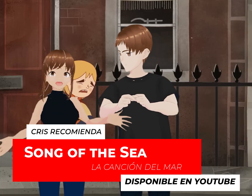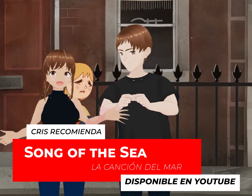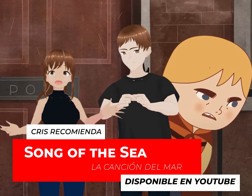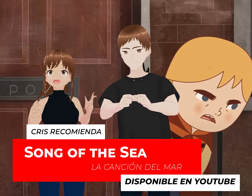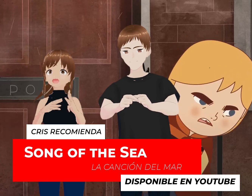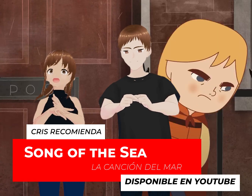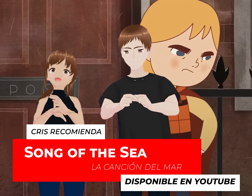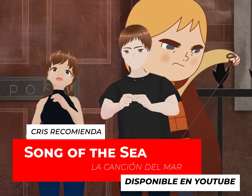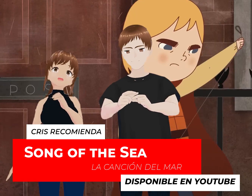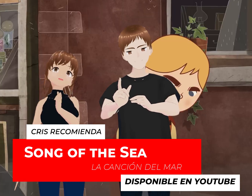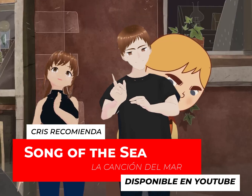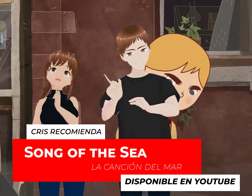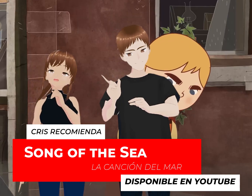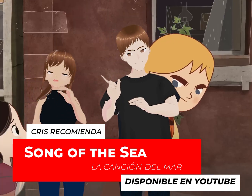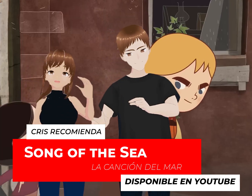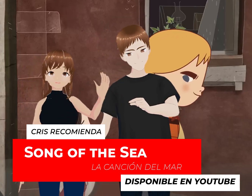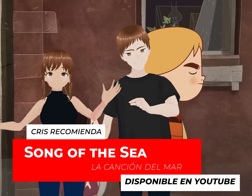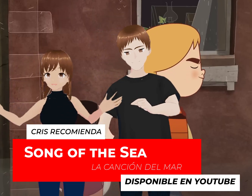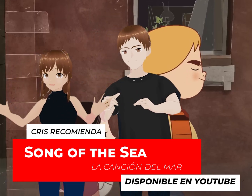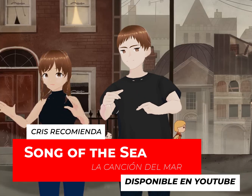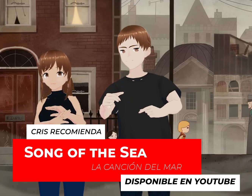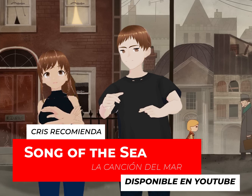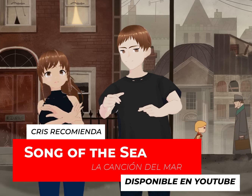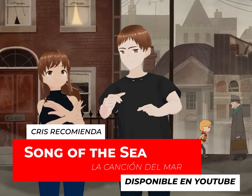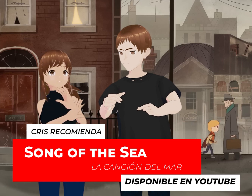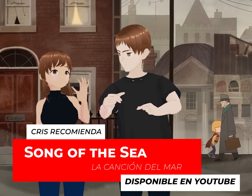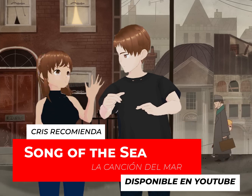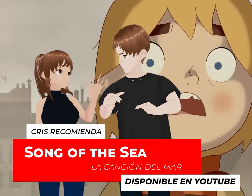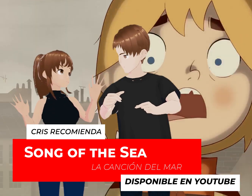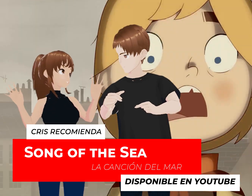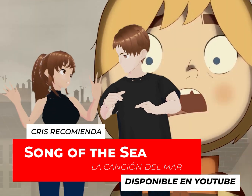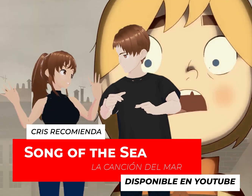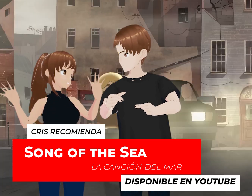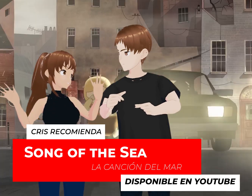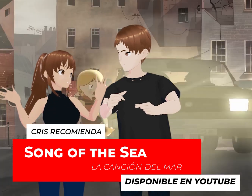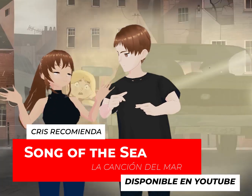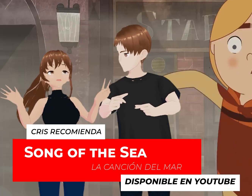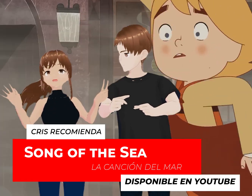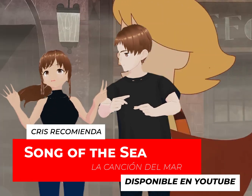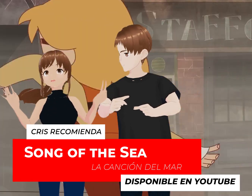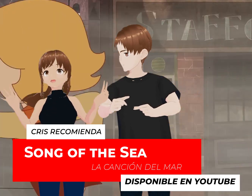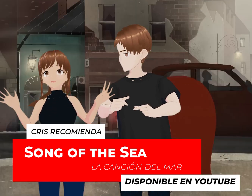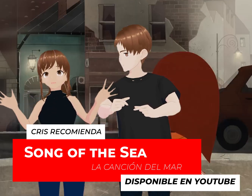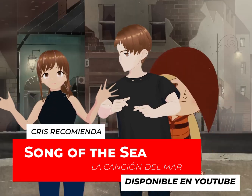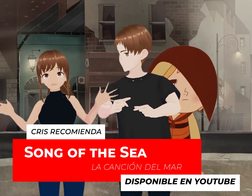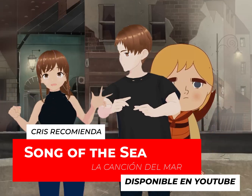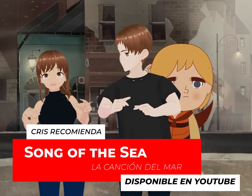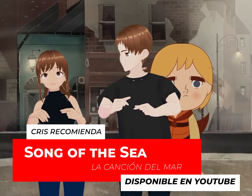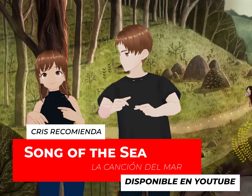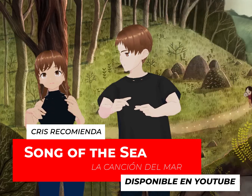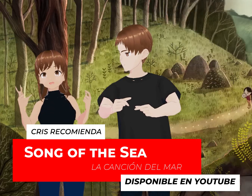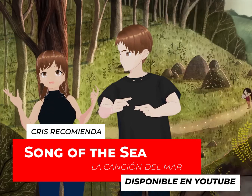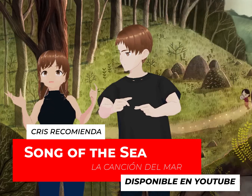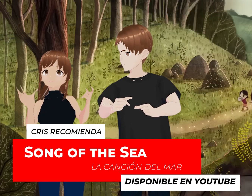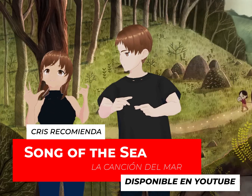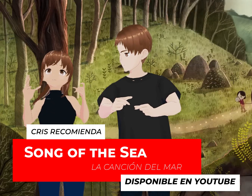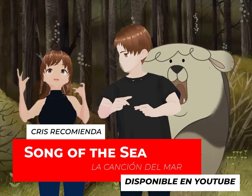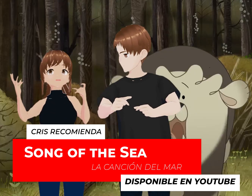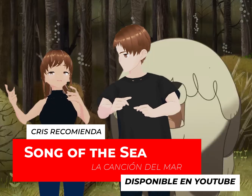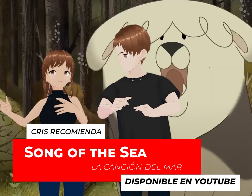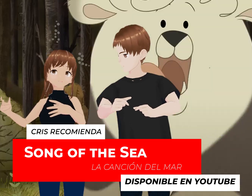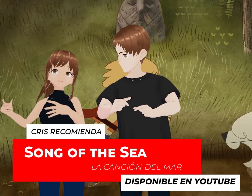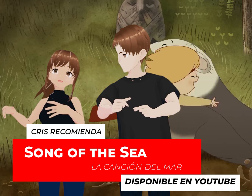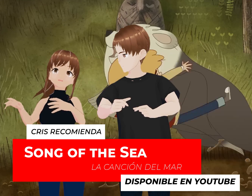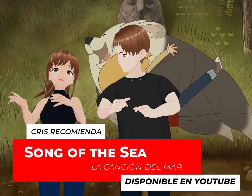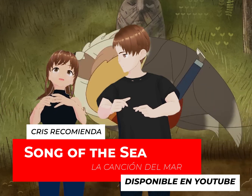nada larga, es para toda la familia, pero también para uno adulto que nada más voy